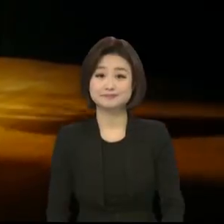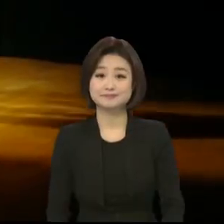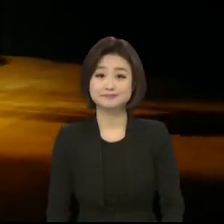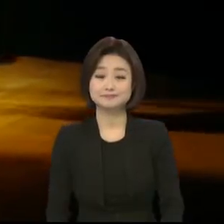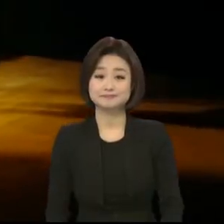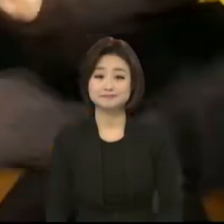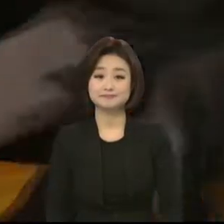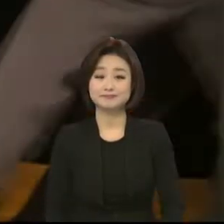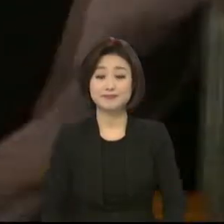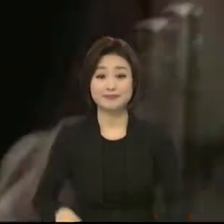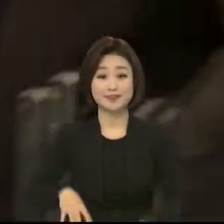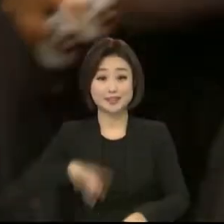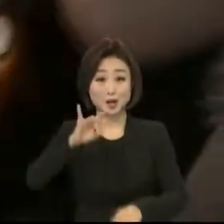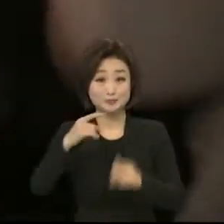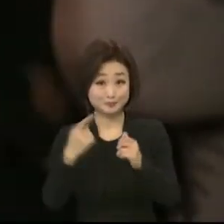안무로만 진행된 첫 번째 무대.